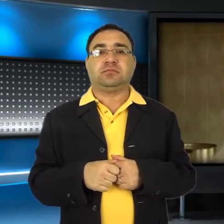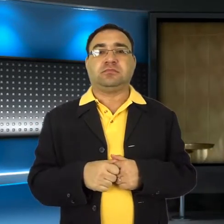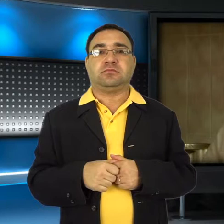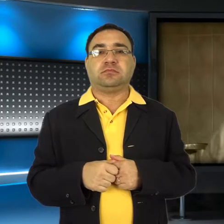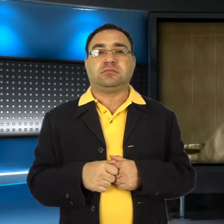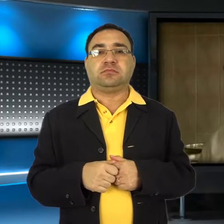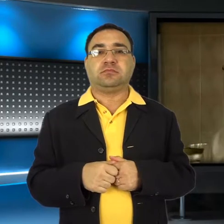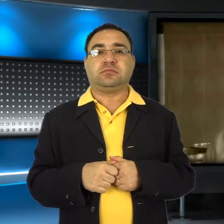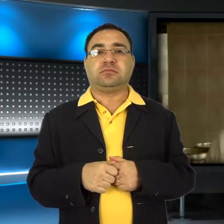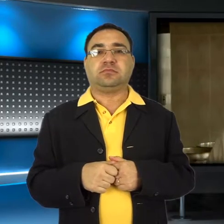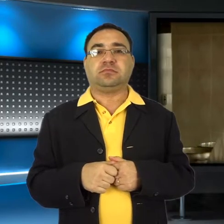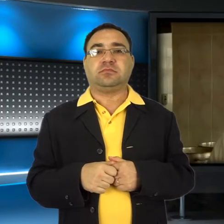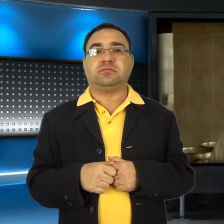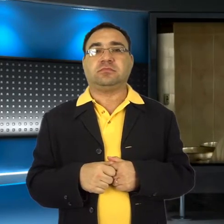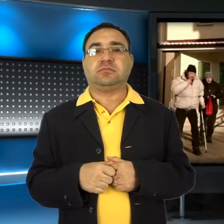Niepełnosprawnych.